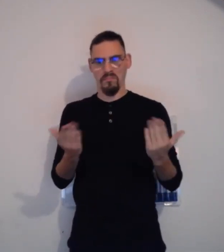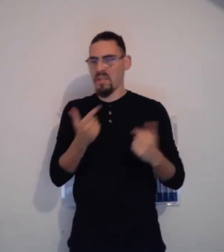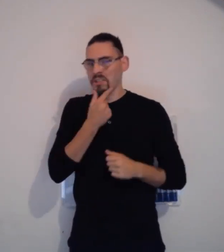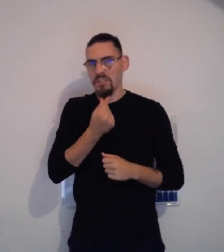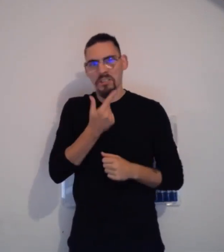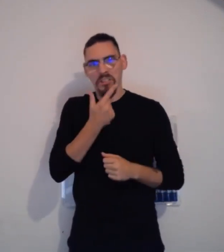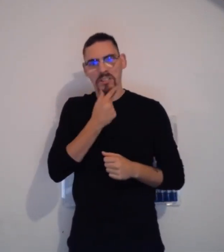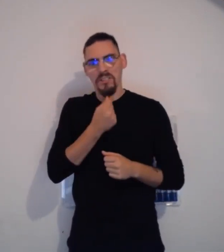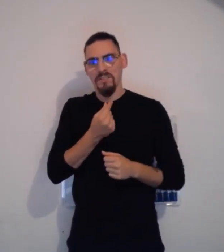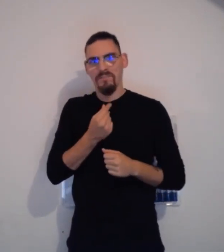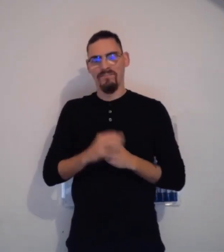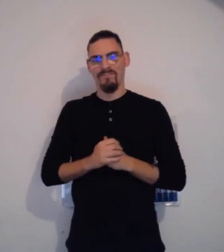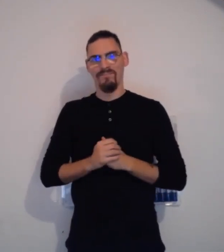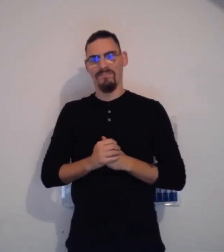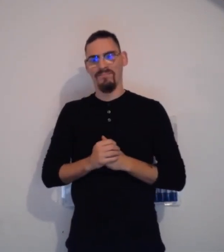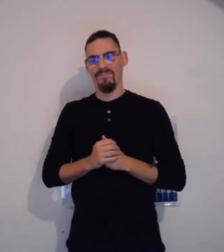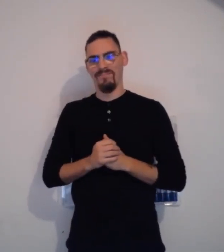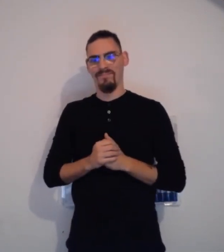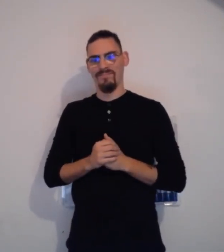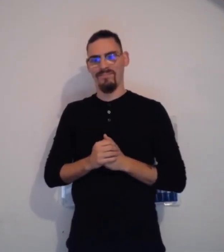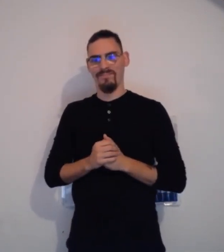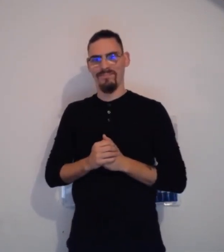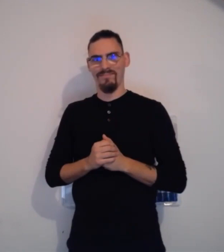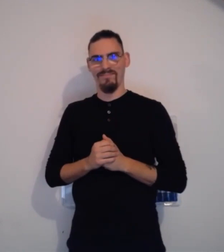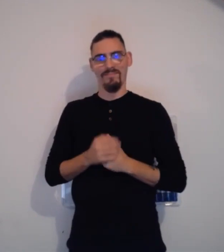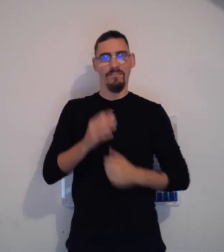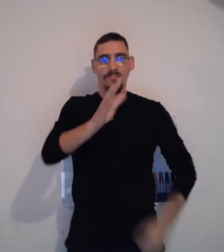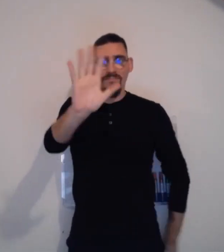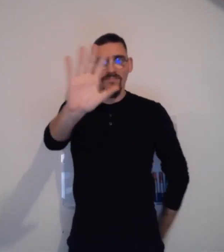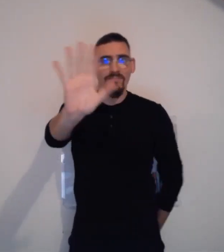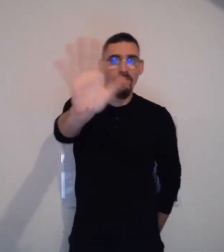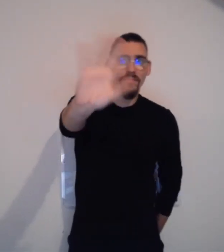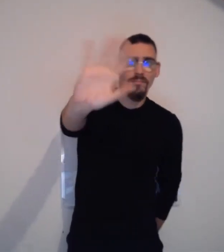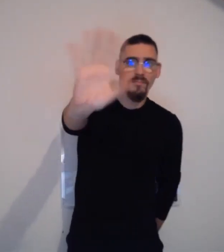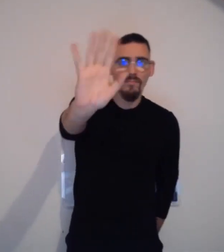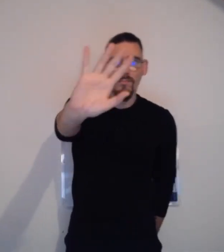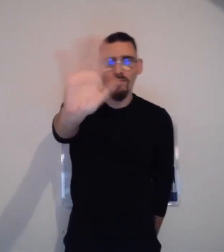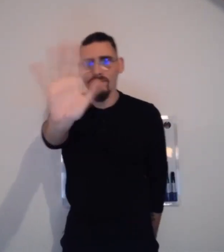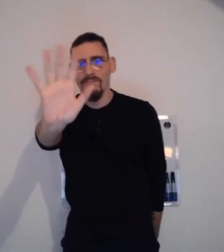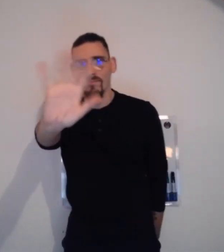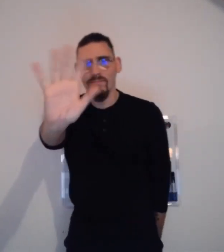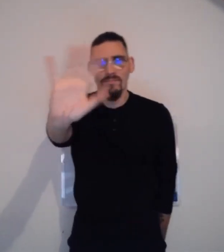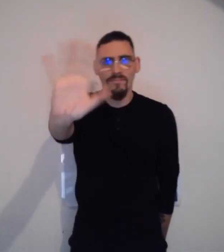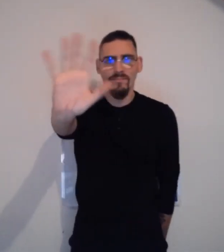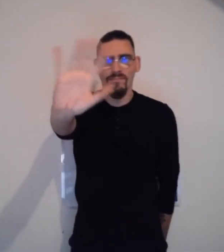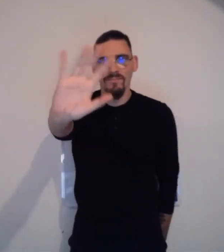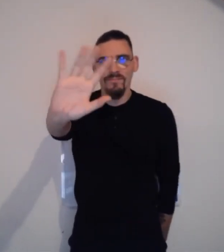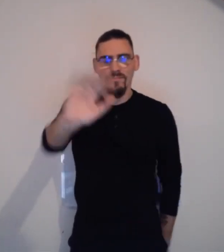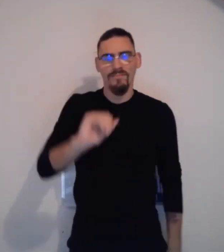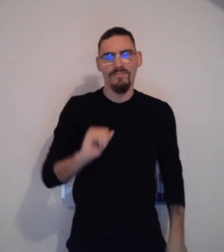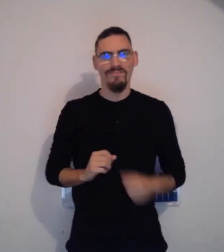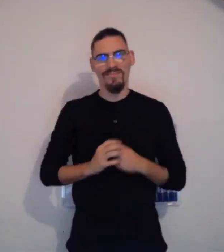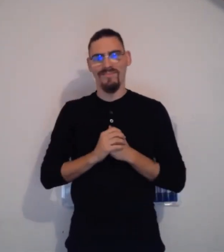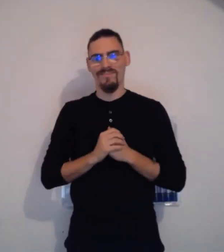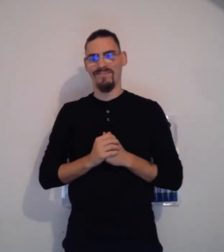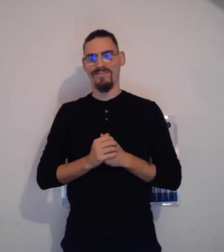Eh bien, c'est assez simple. C'est facile. Disons qu'on peut juste faire comme ça. Vous voyez,